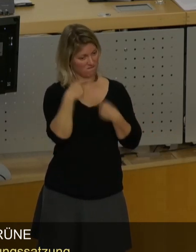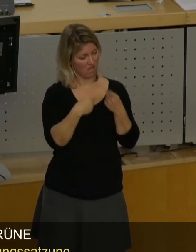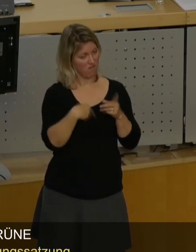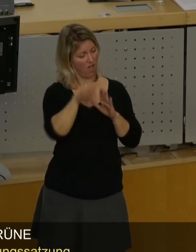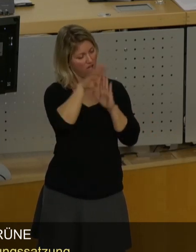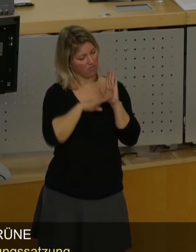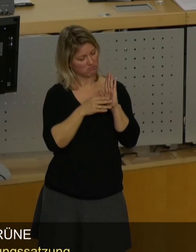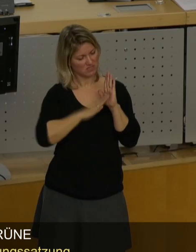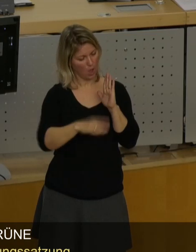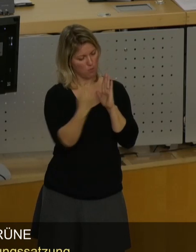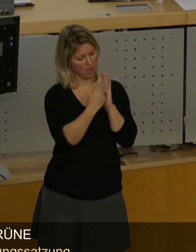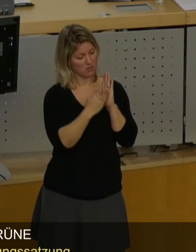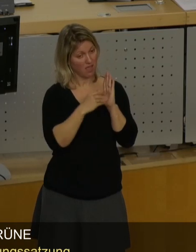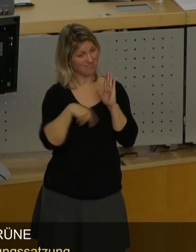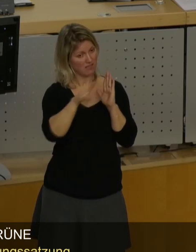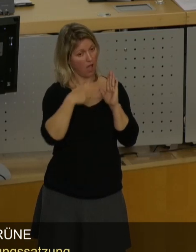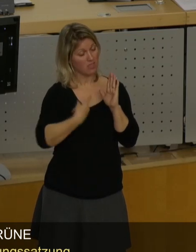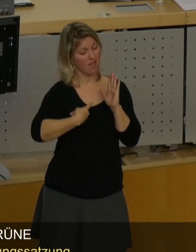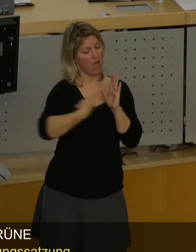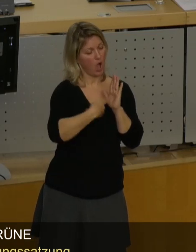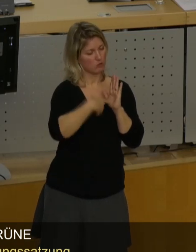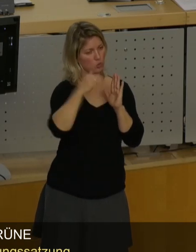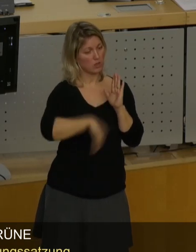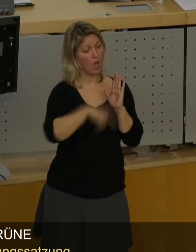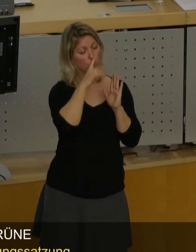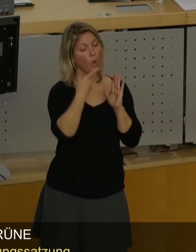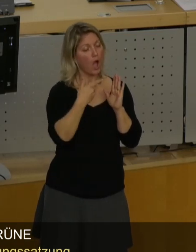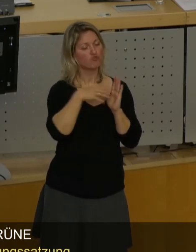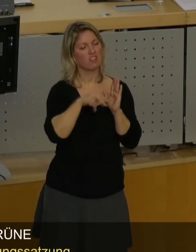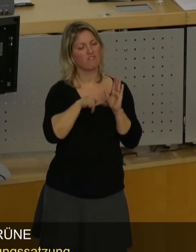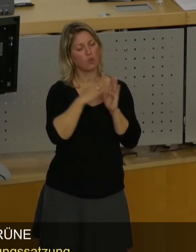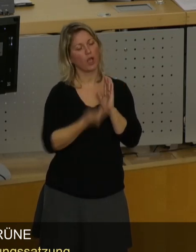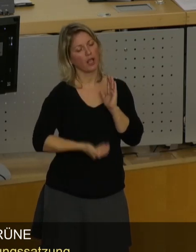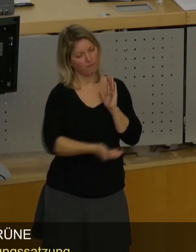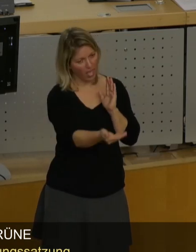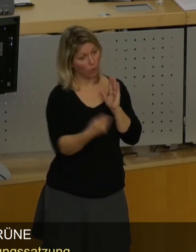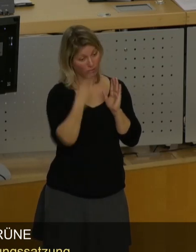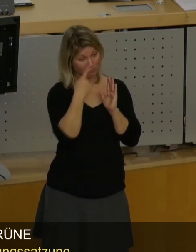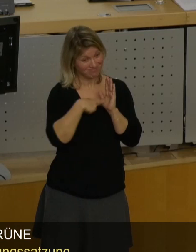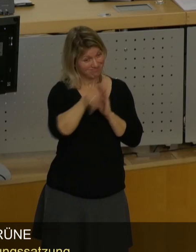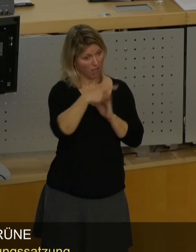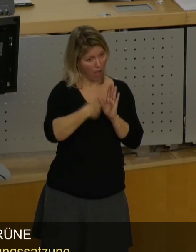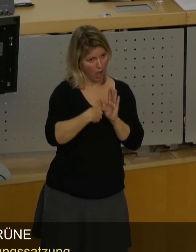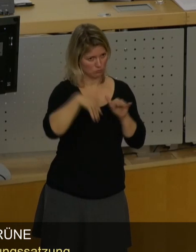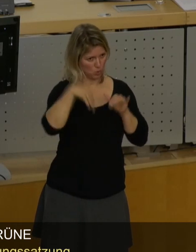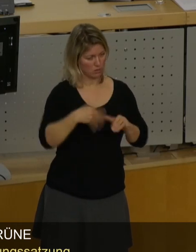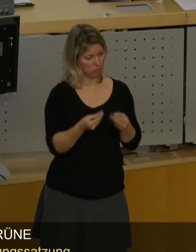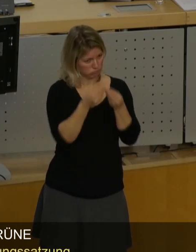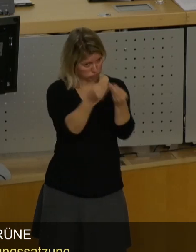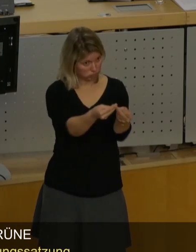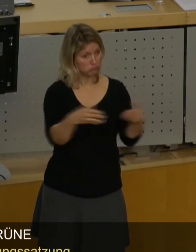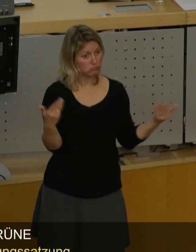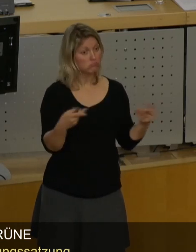mit einem Anspruch, nicht mit einer Gewährung seitens der Stadtverwaltung, wenn ein Anspruch der Bürgerinnen und Bürger Ihnen zur Seite steht, die